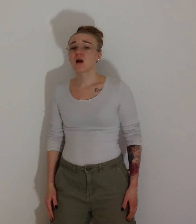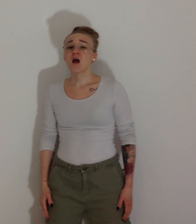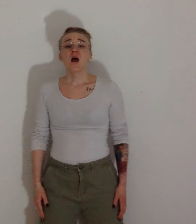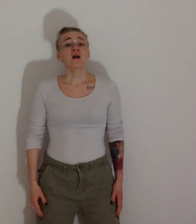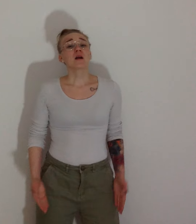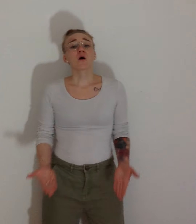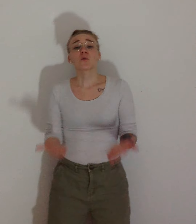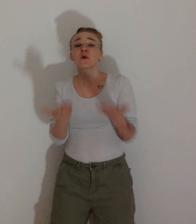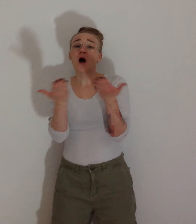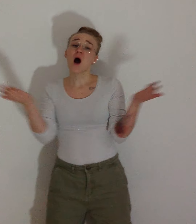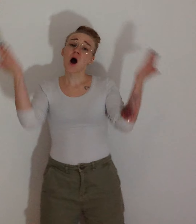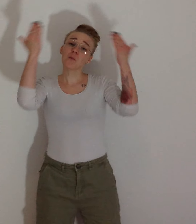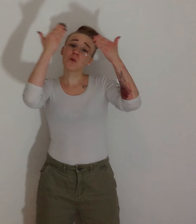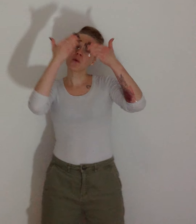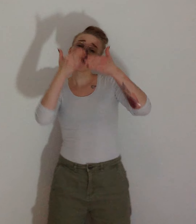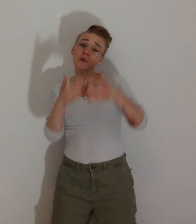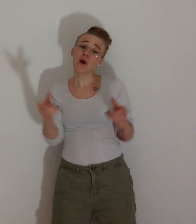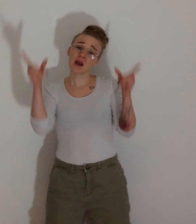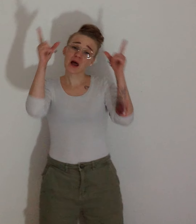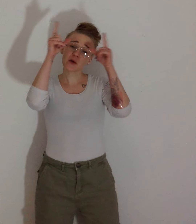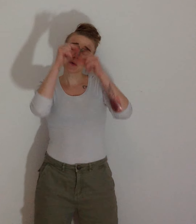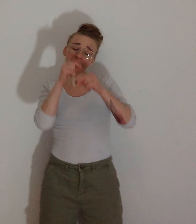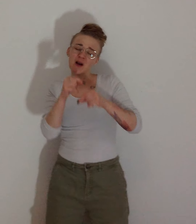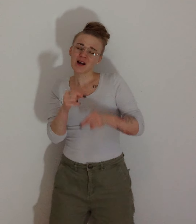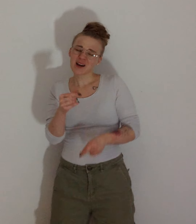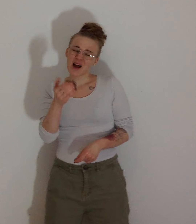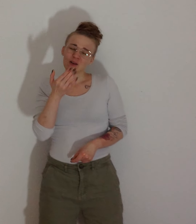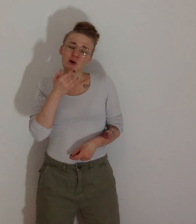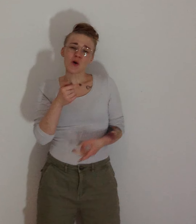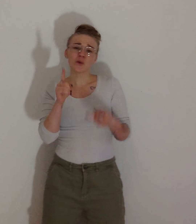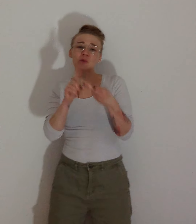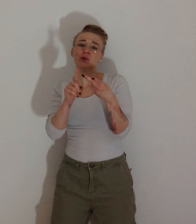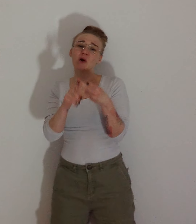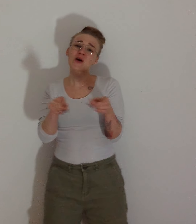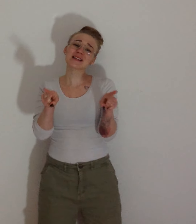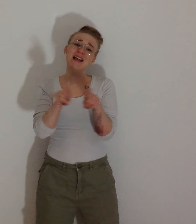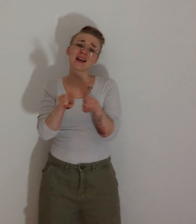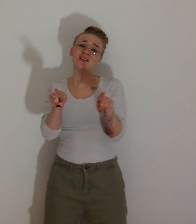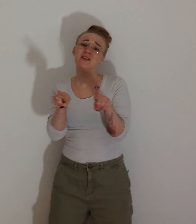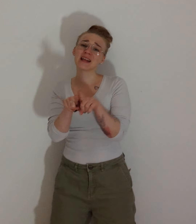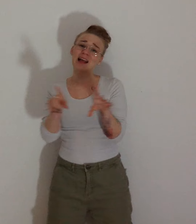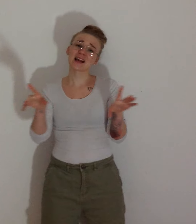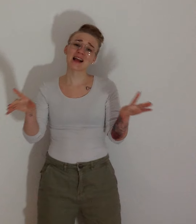Ja kun aamu yöllä nukahdan jonkun toisen viereen.